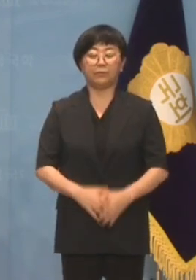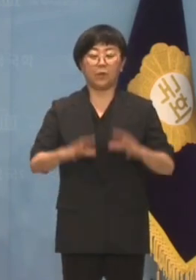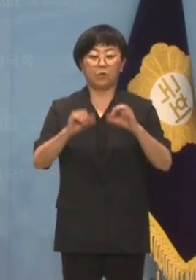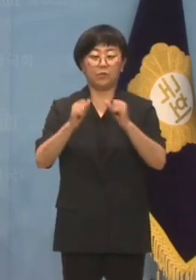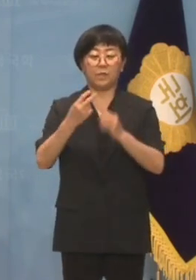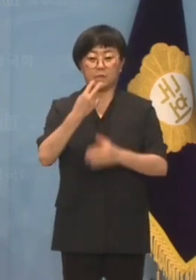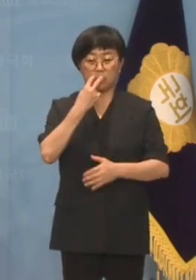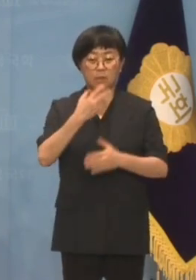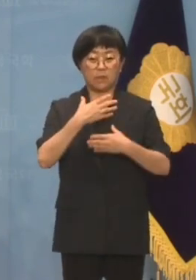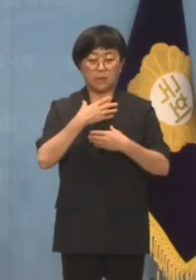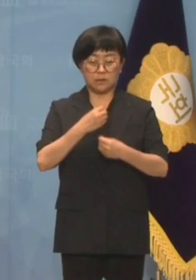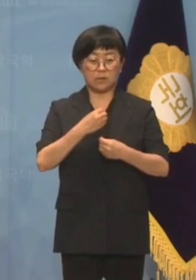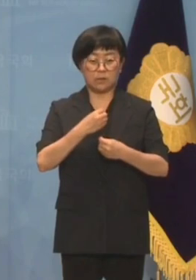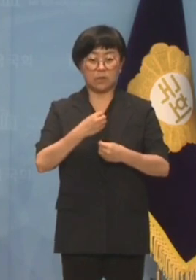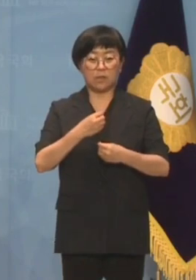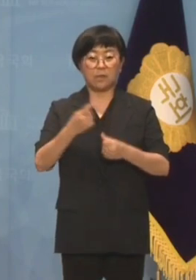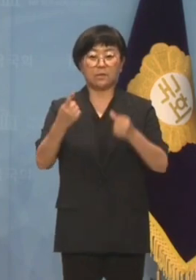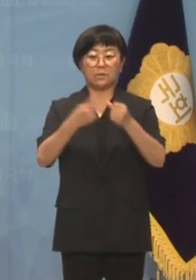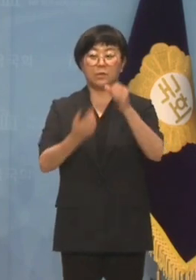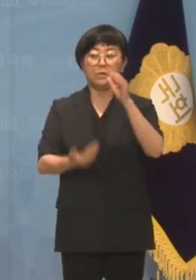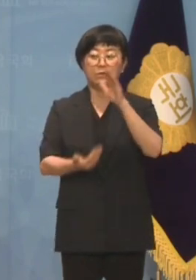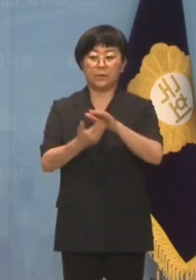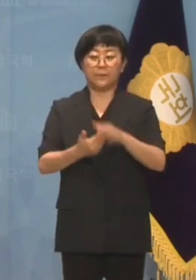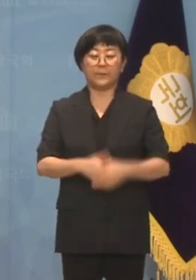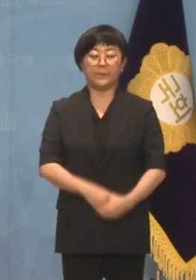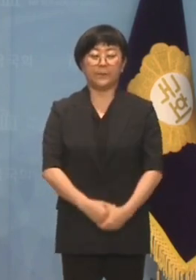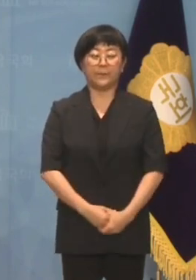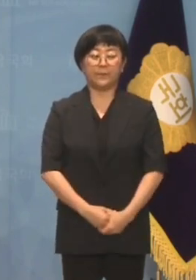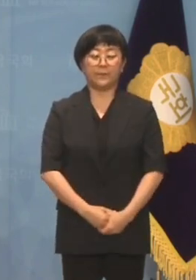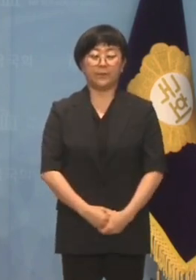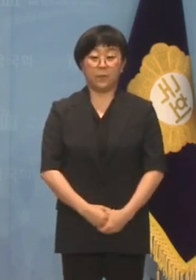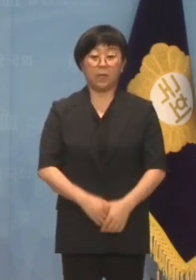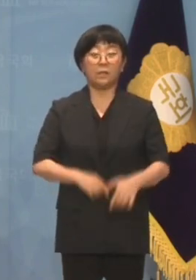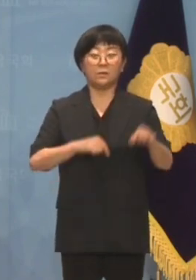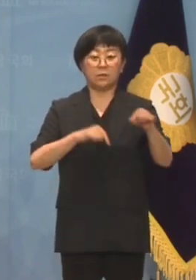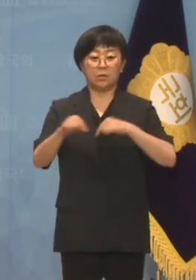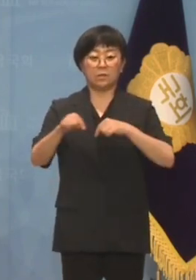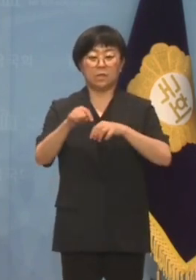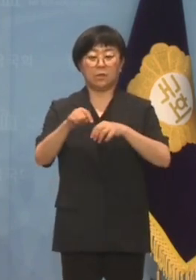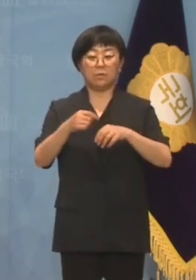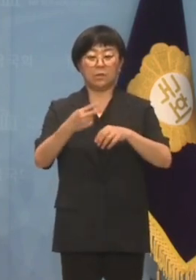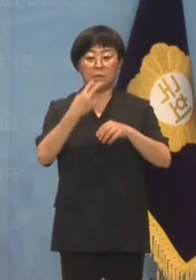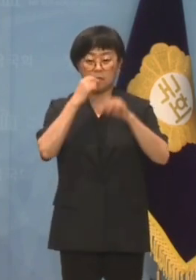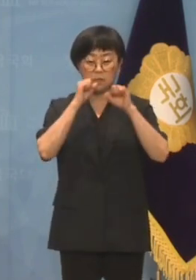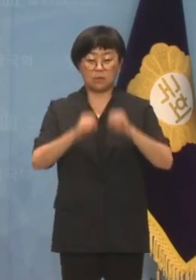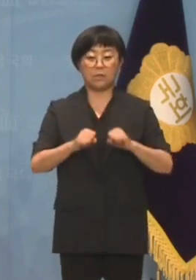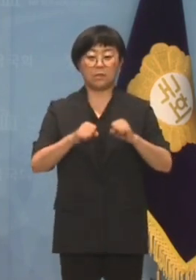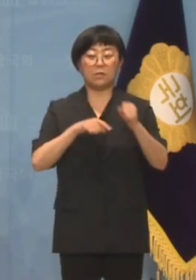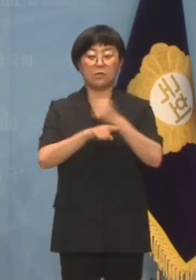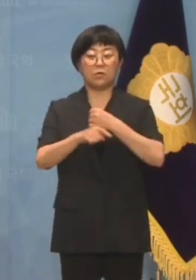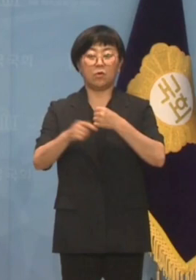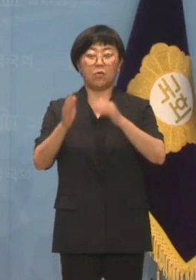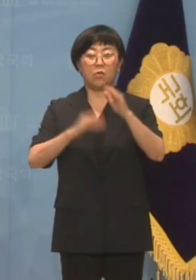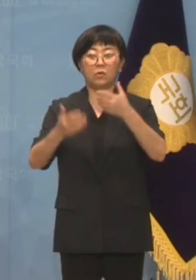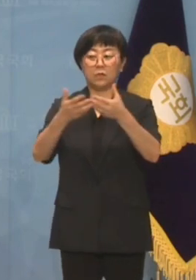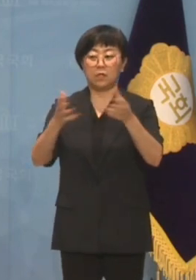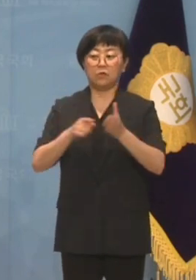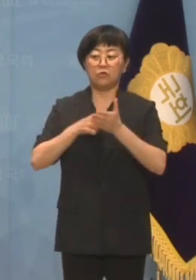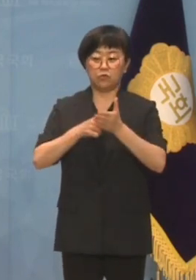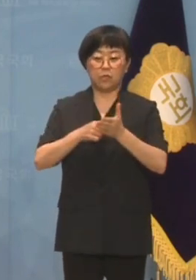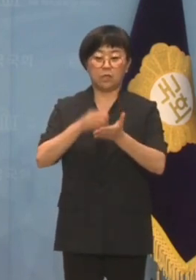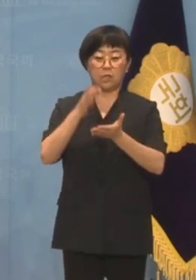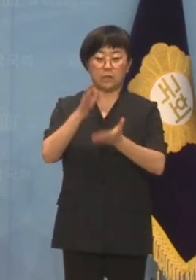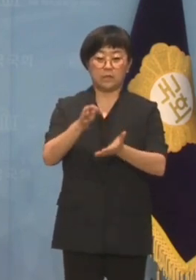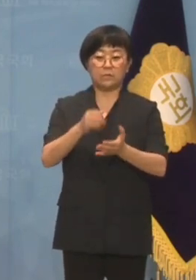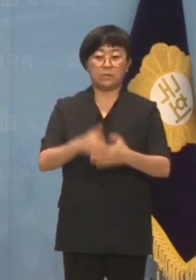국민의 생명과 안전이 최우선입니다. 그것이 정치의 존재 이유이며 공당에 추구해야 할